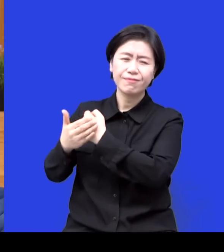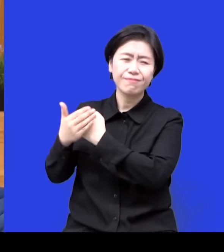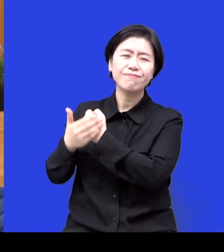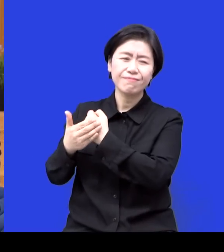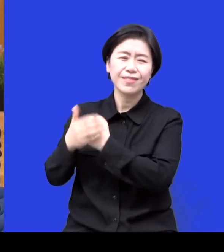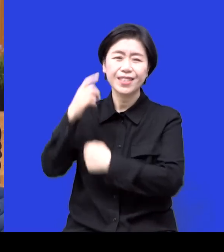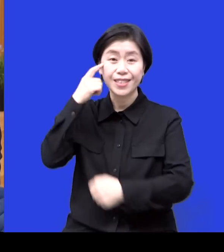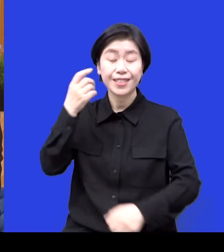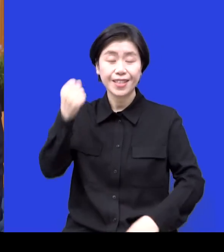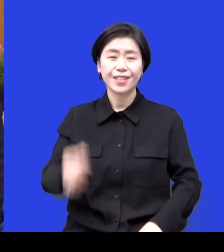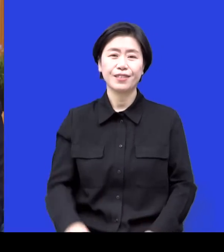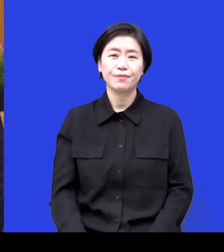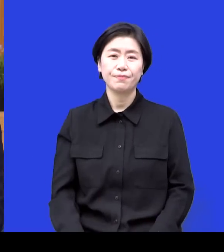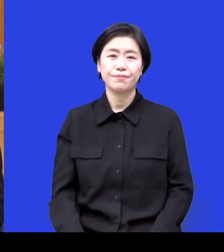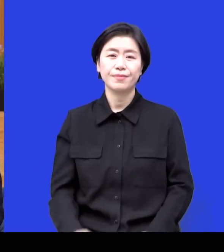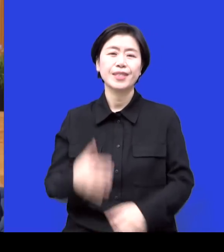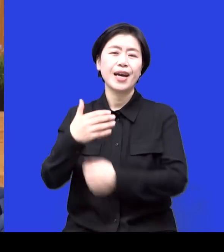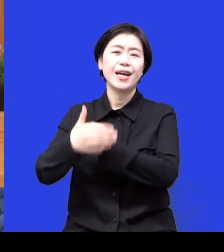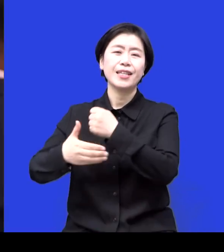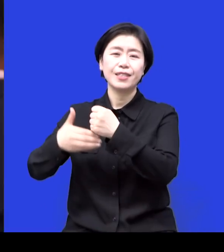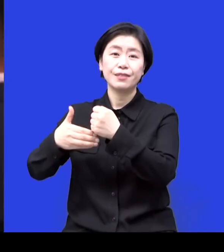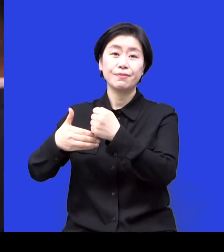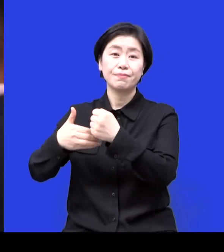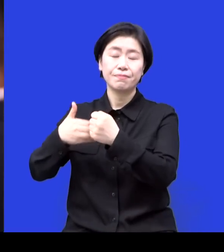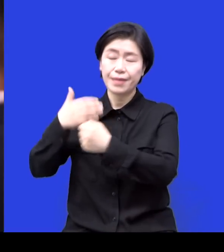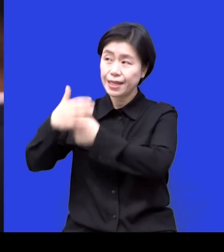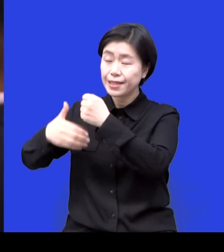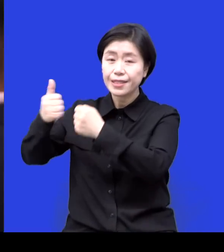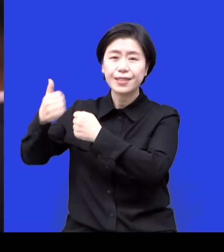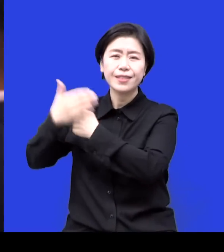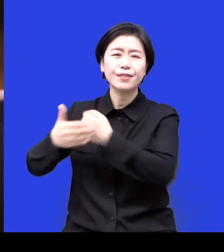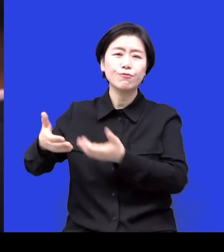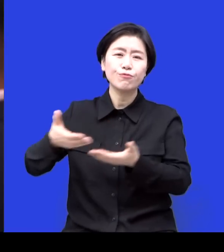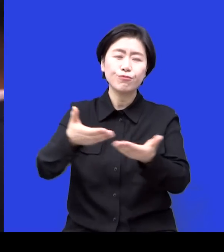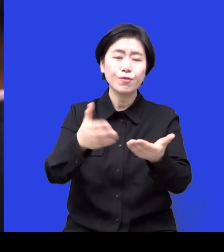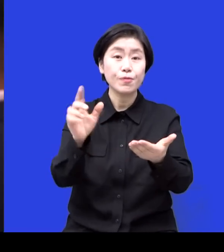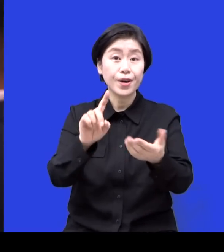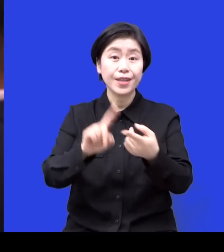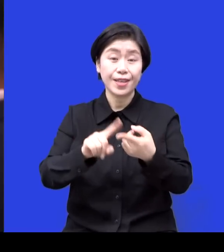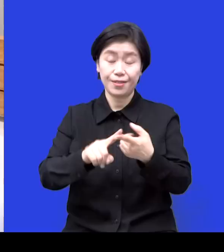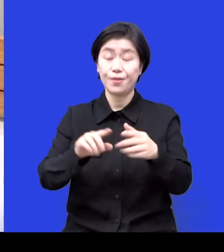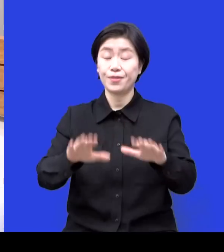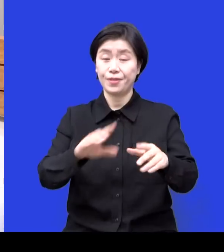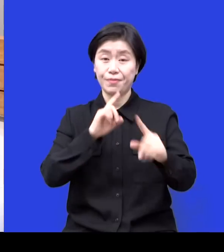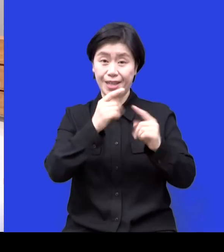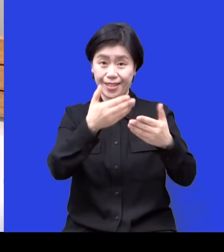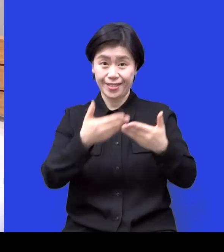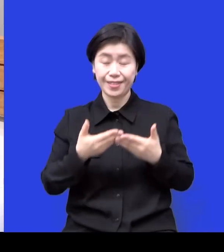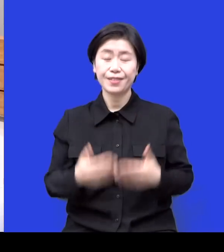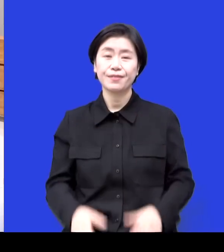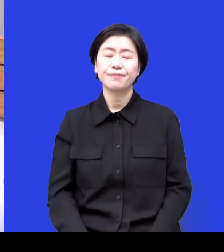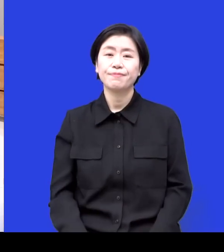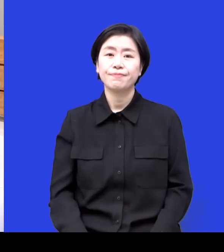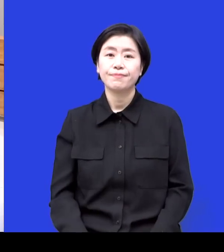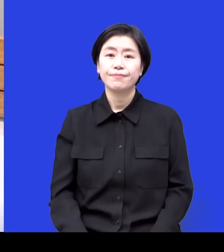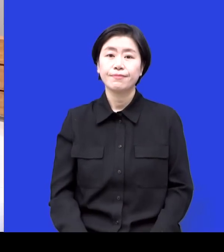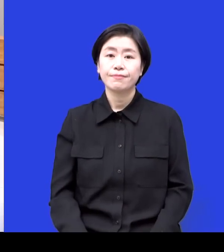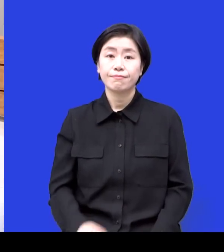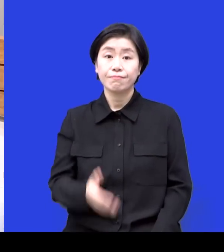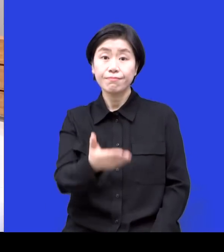하나님께서 어떤 은혜를 부어주셔서 이렇게 아이들을 사랑하게 되었는지 오늘 그 이야기를 나눠보겠습니다 아까 오프닝이 소개할 때 뭐 클럽 죽순이라고